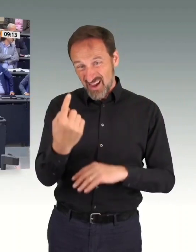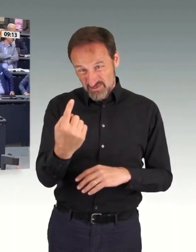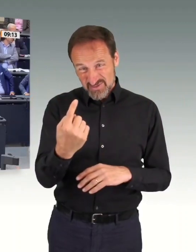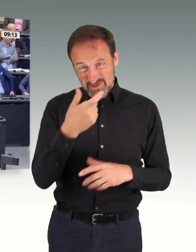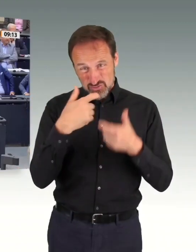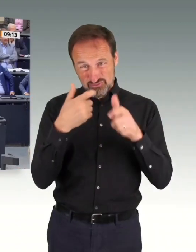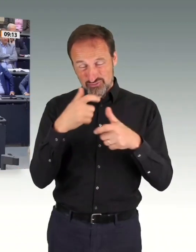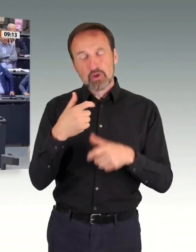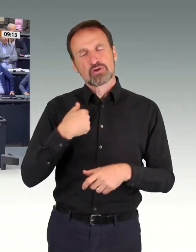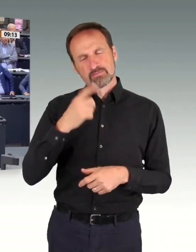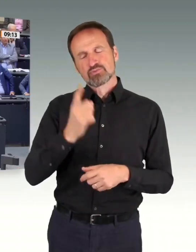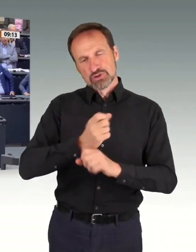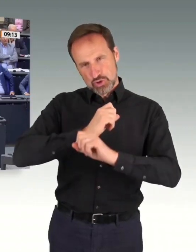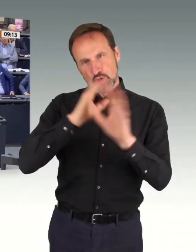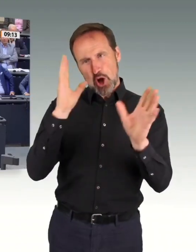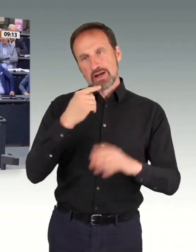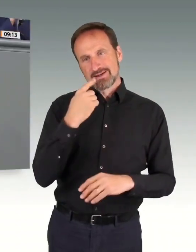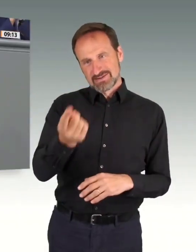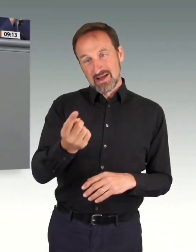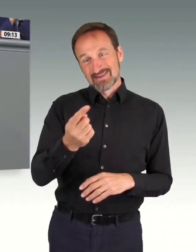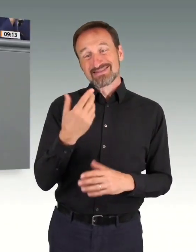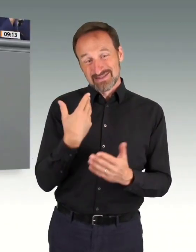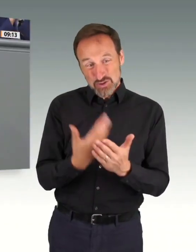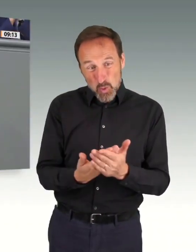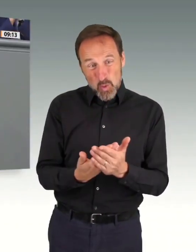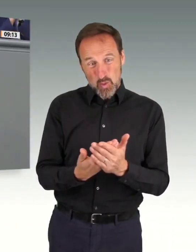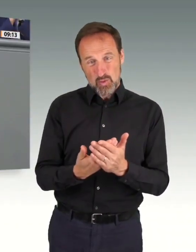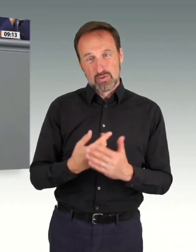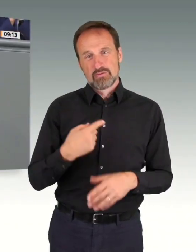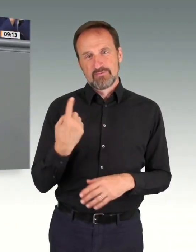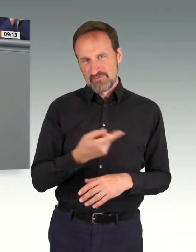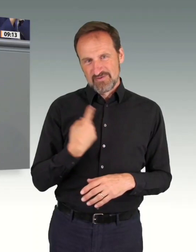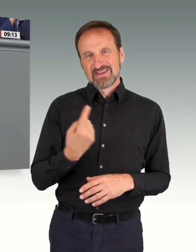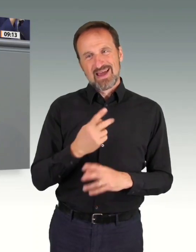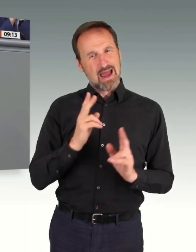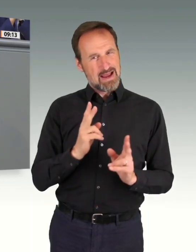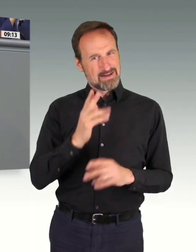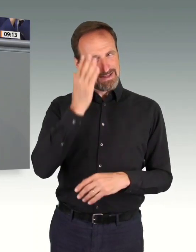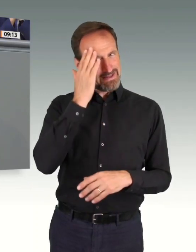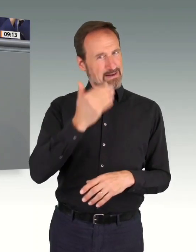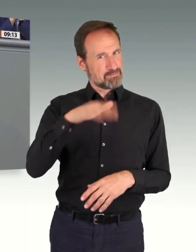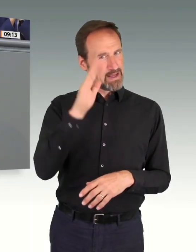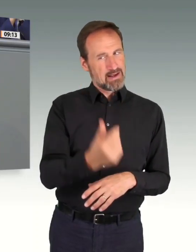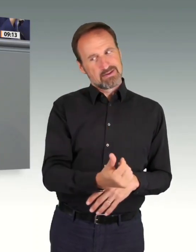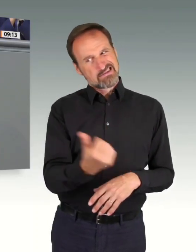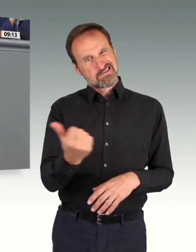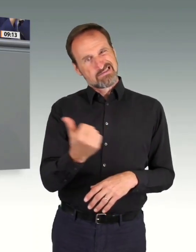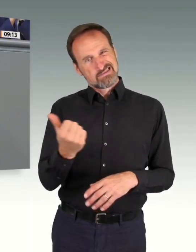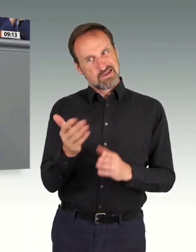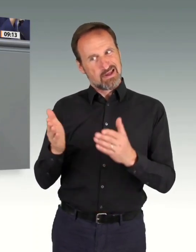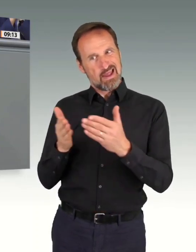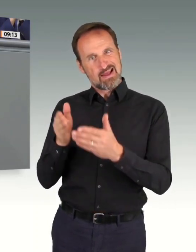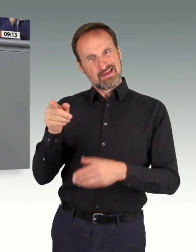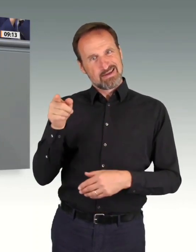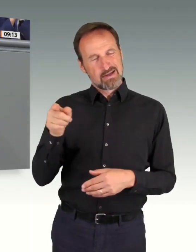Deutlichkeit sagen. Ja? Das ist etwas, was wir eigentlich aus einer anderen Ecke dieses Hauses gewohnt sind. Ja? Und wenn ich mich